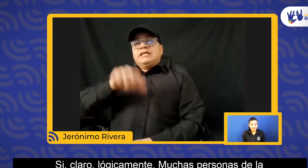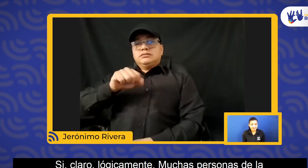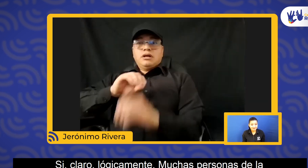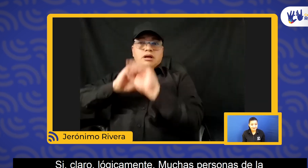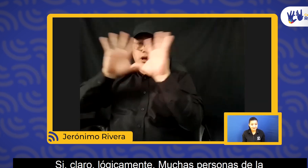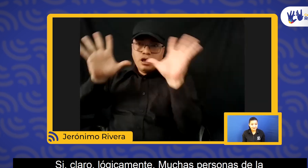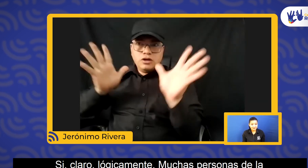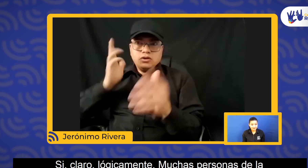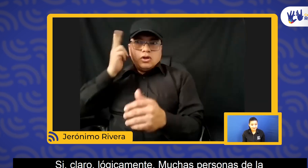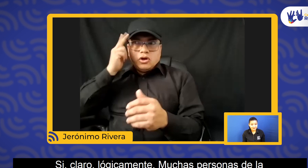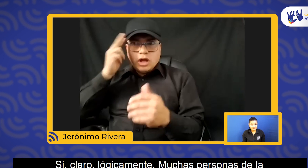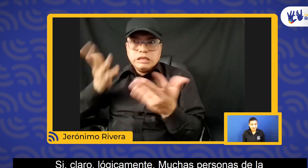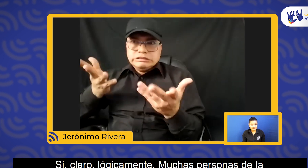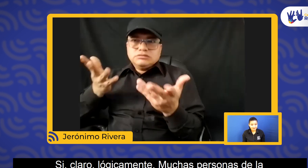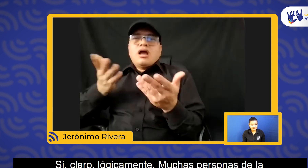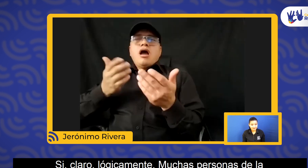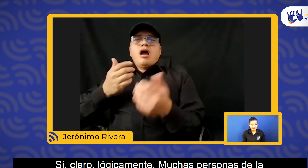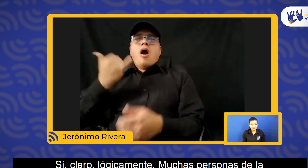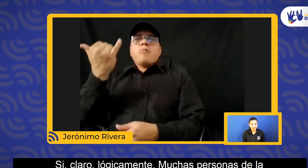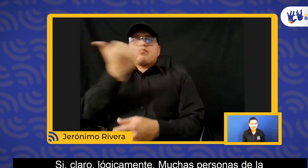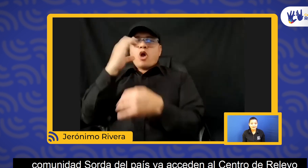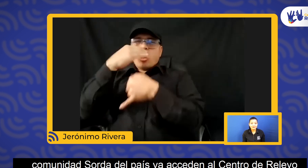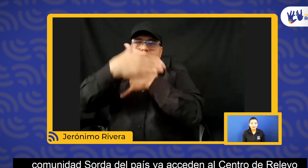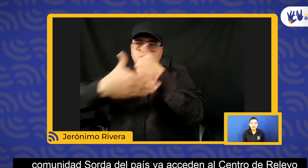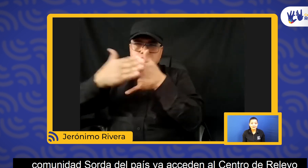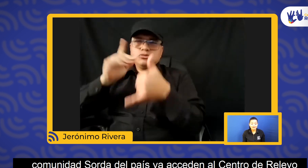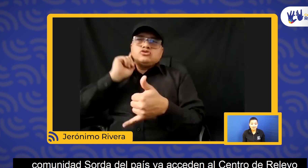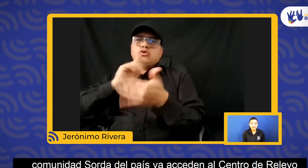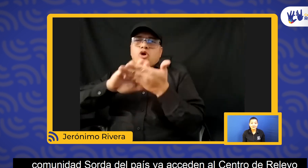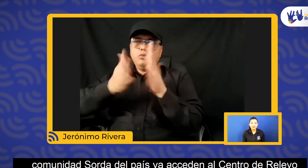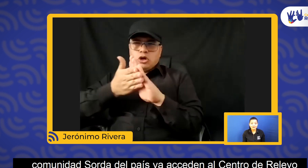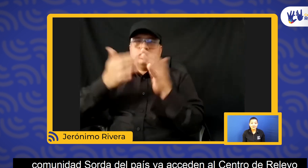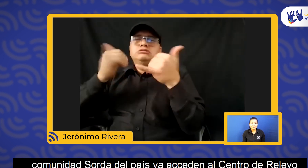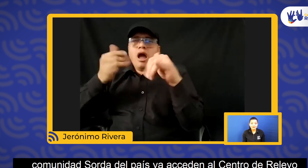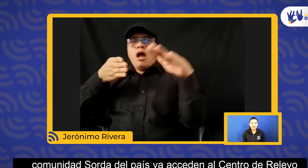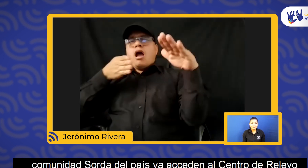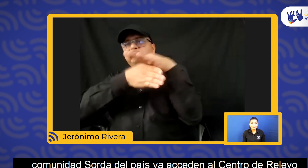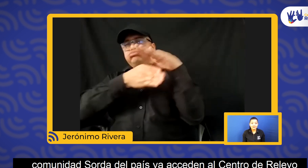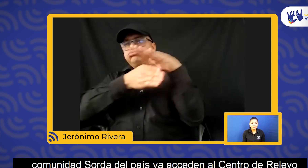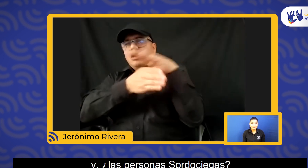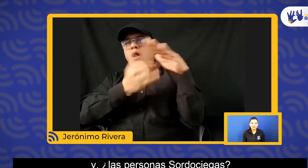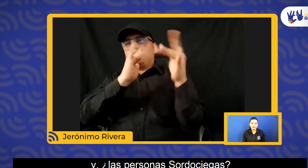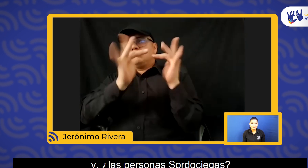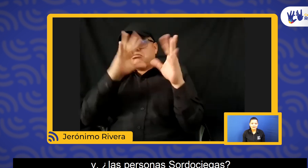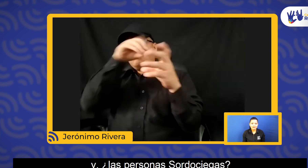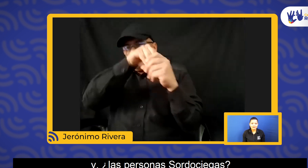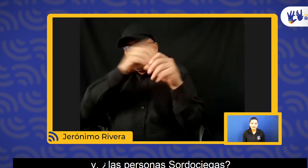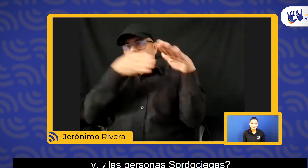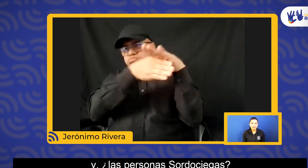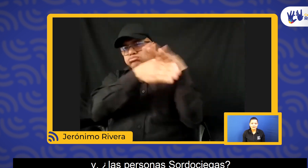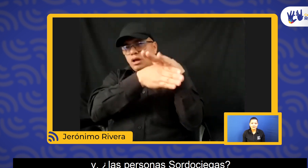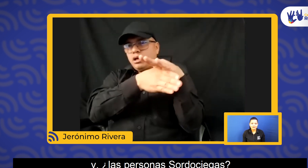Sí, claro, lógicamente. ¿Muchas personas de la comunidad sorda del país ya acceden al centro de relevo? ¿Y las personas